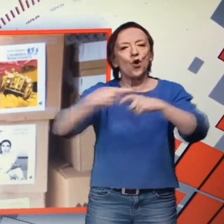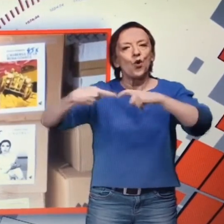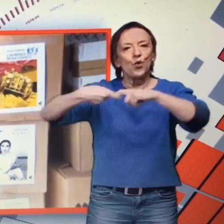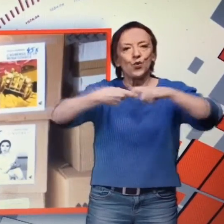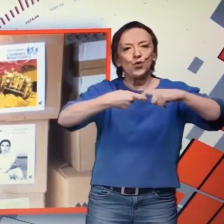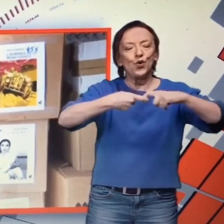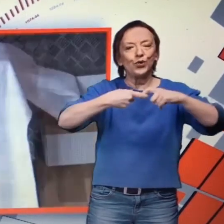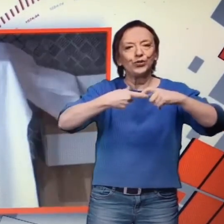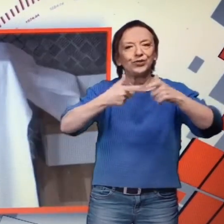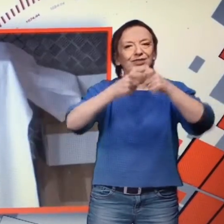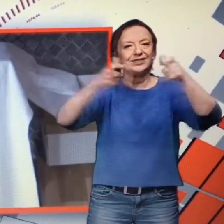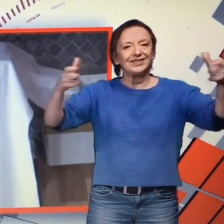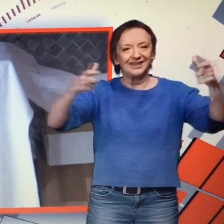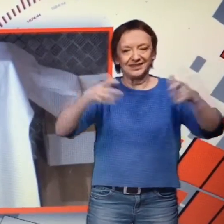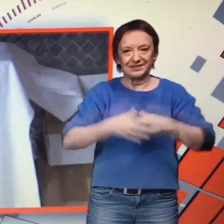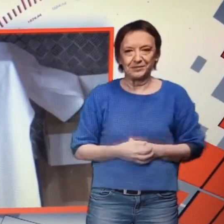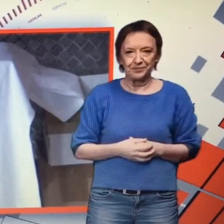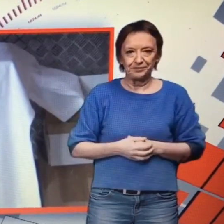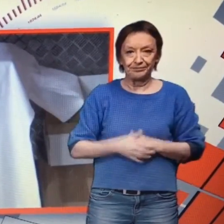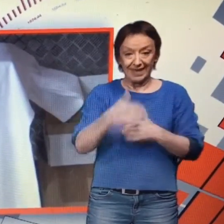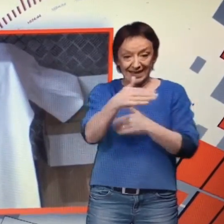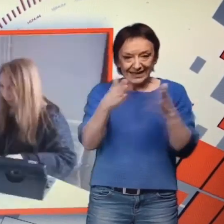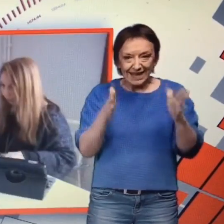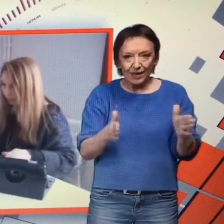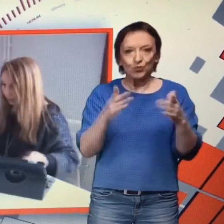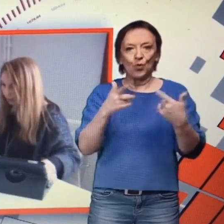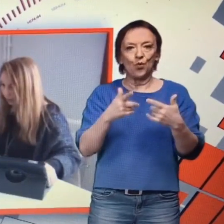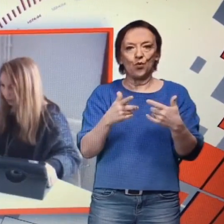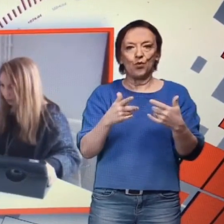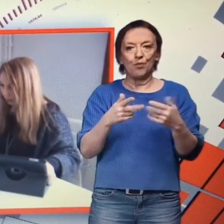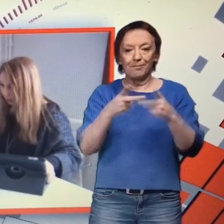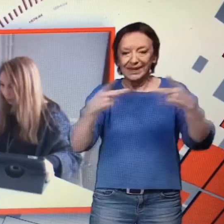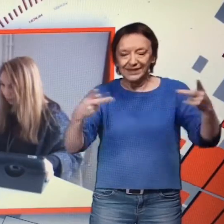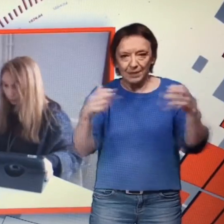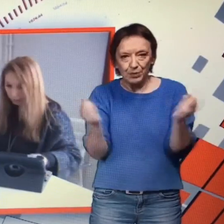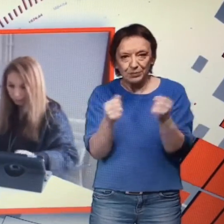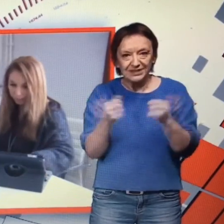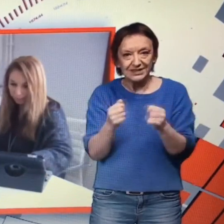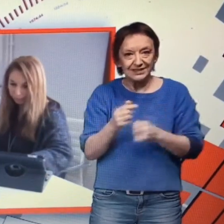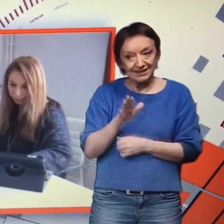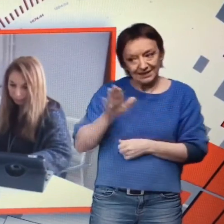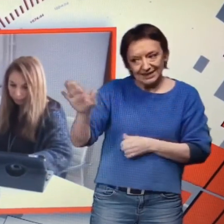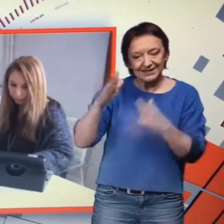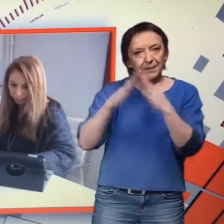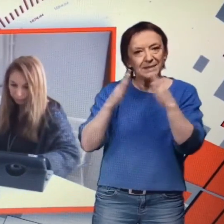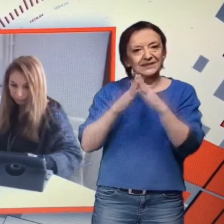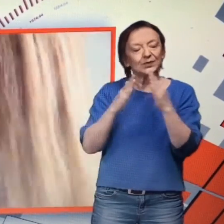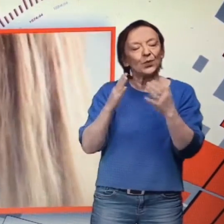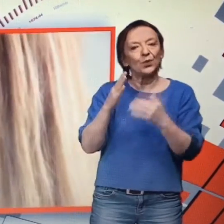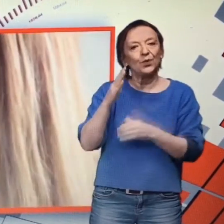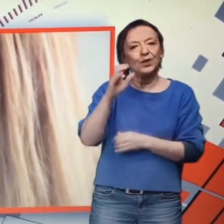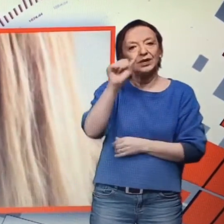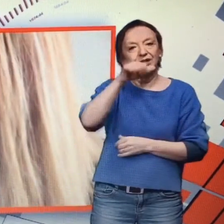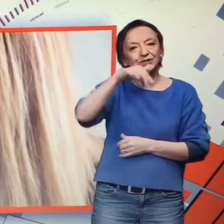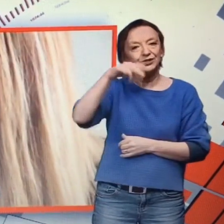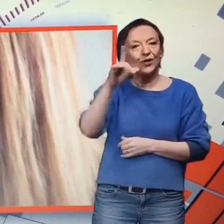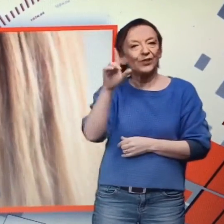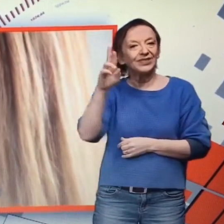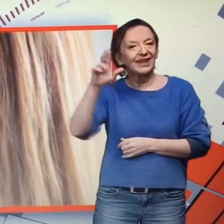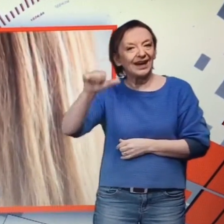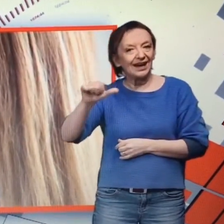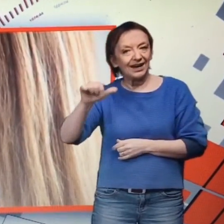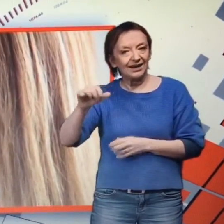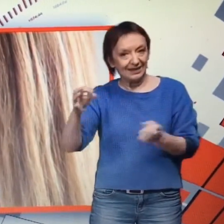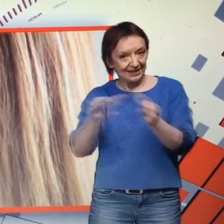bouquins et du matériel promotionnel, c'est dans sa maison du côté de Gemèbes-sur-Sambre que Sandra Di Silvio a créé sa propre